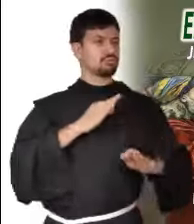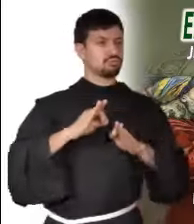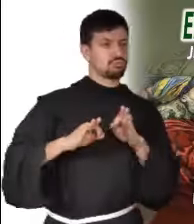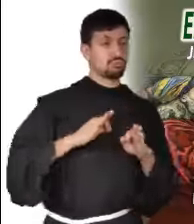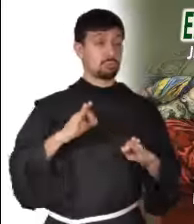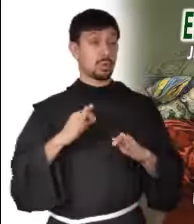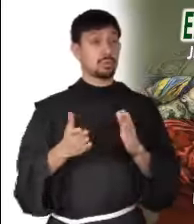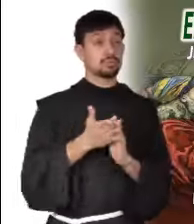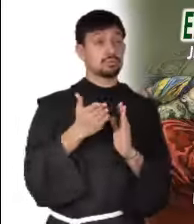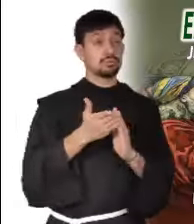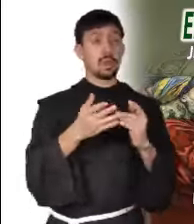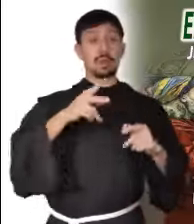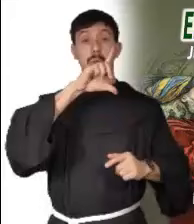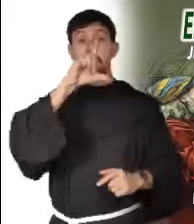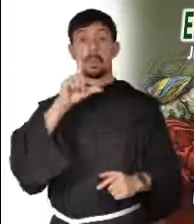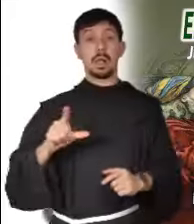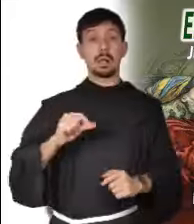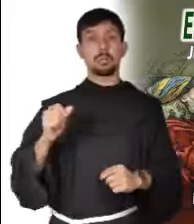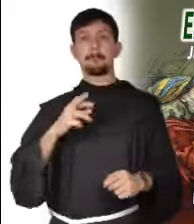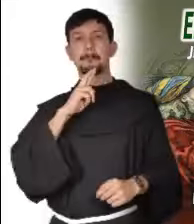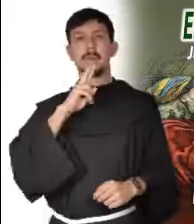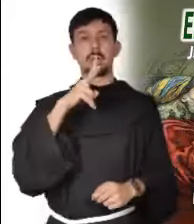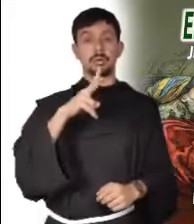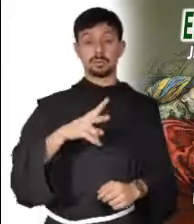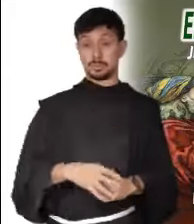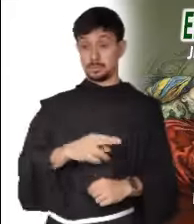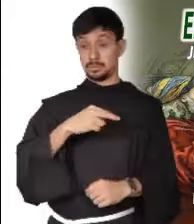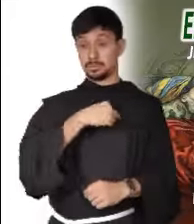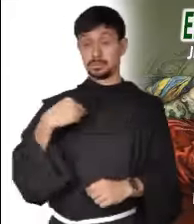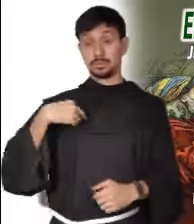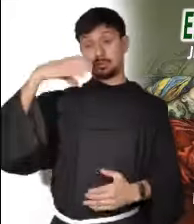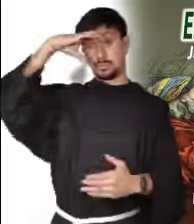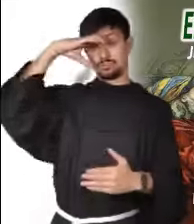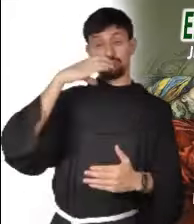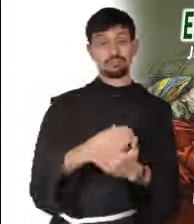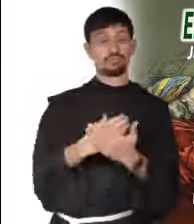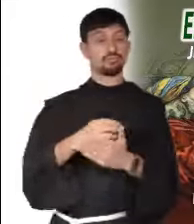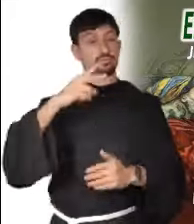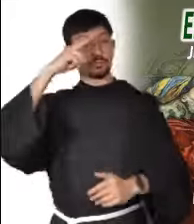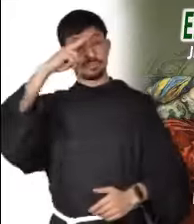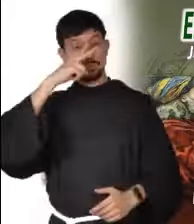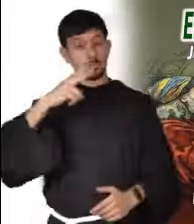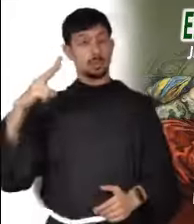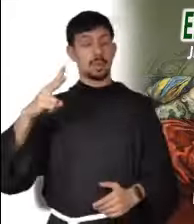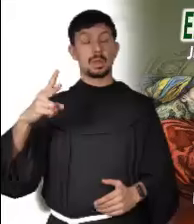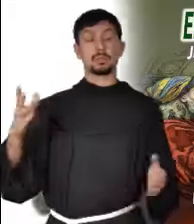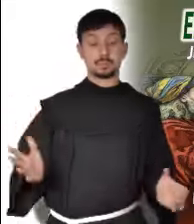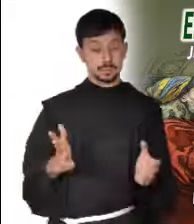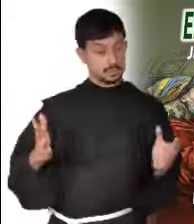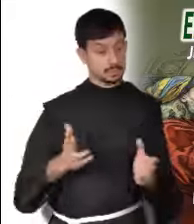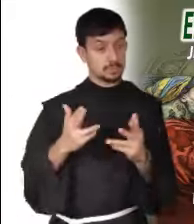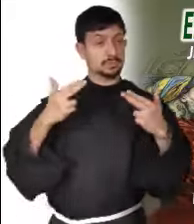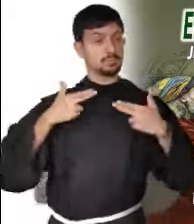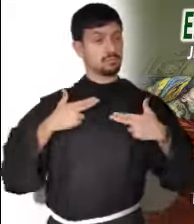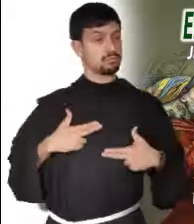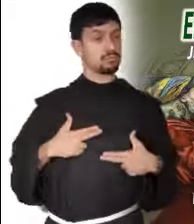colaborando a construir un proyecto de vida al estilo de Jesús. Ser cristianos y mexicanos nos compromete a luchar a favor de